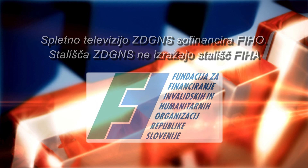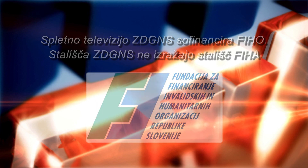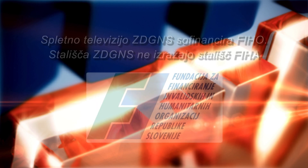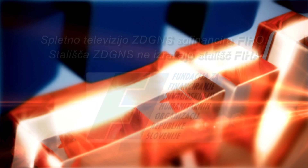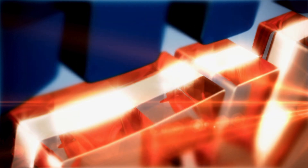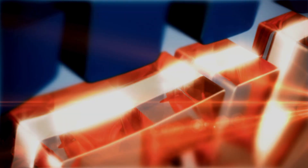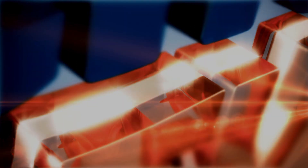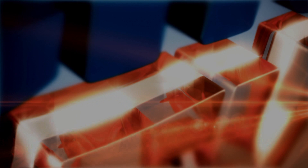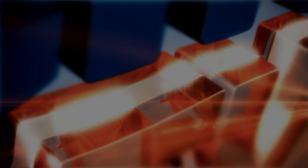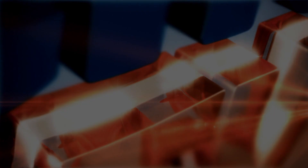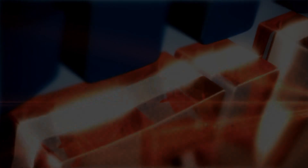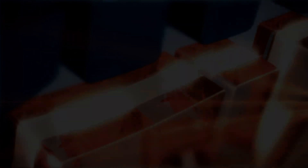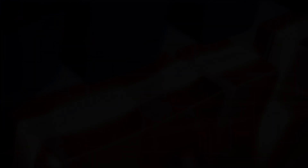Hvala pratite kanal.